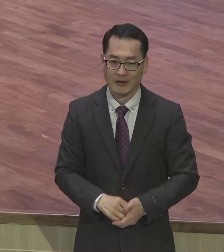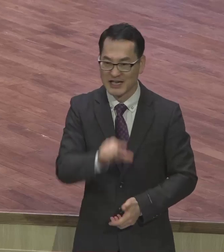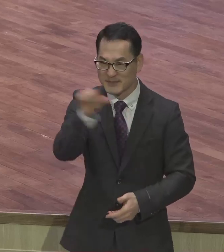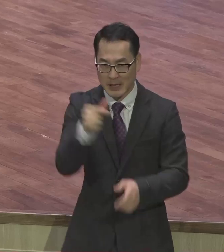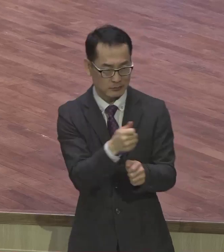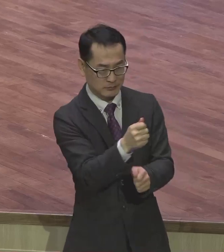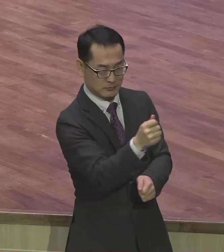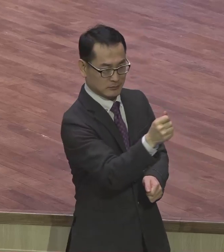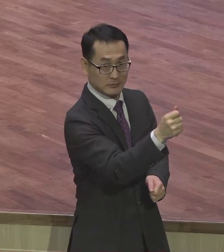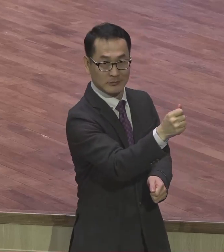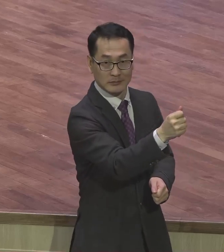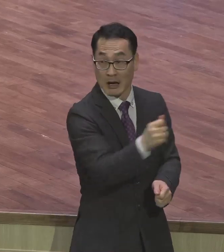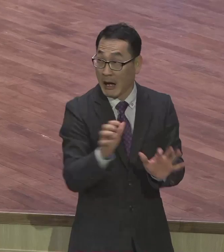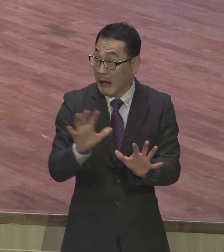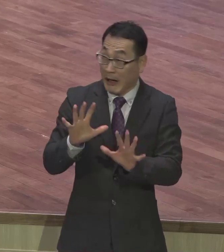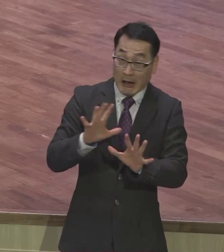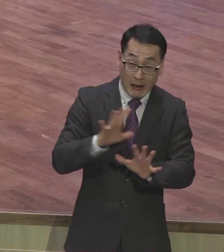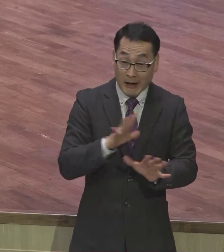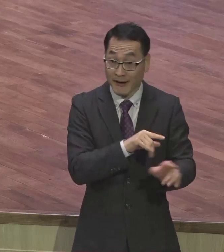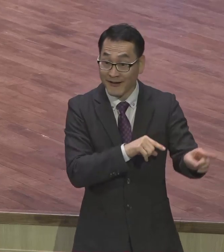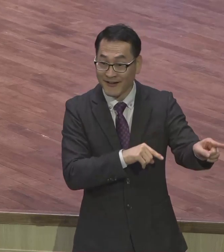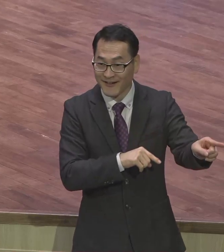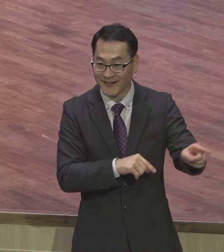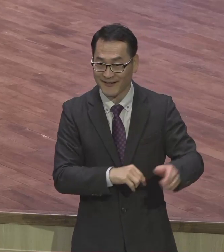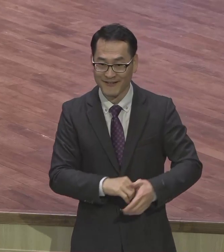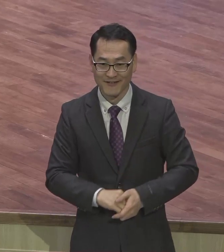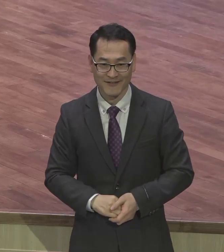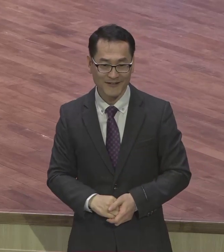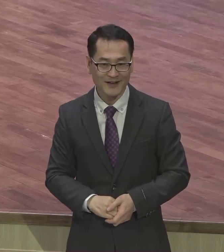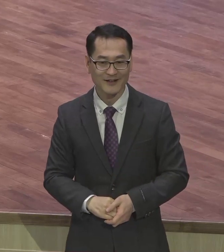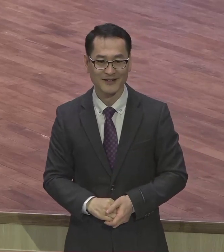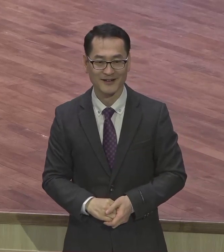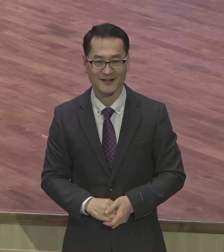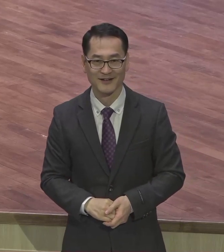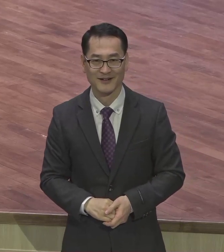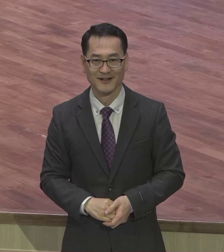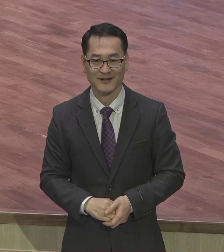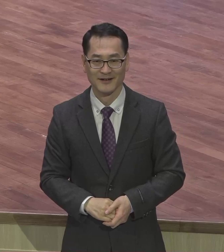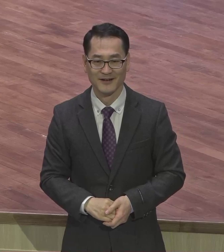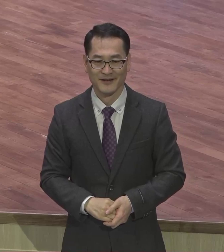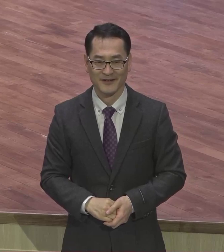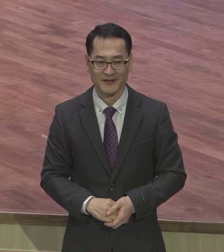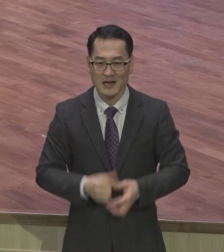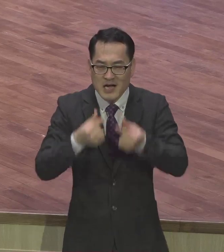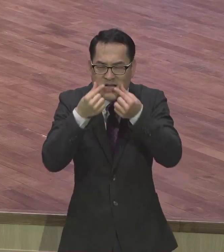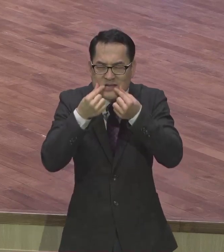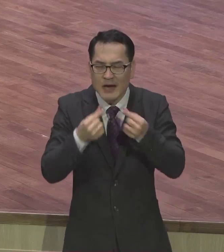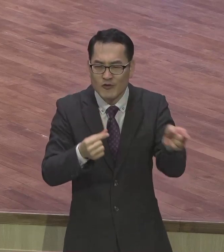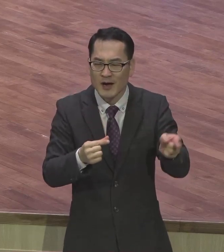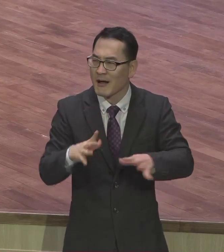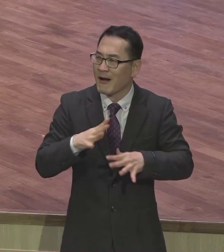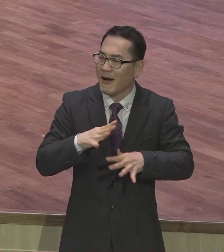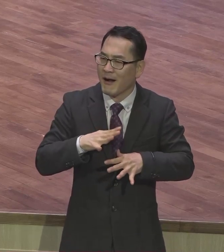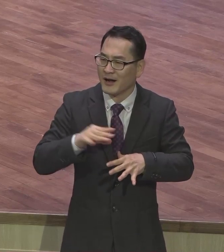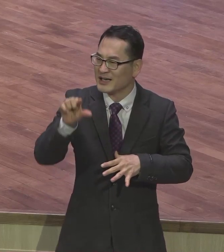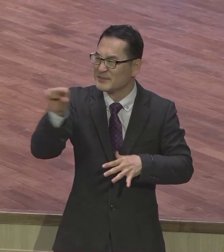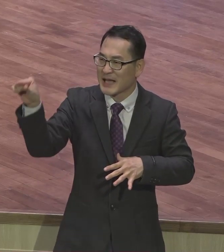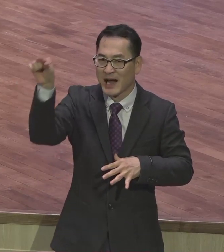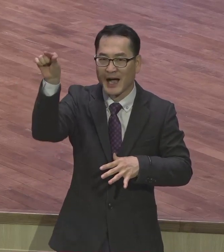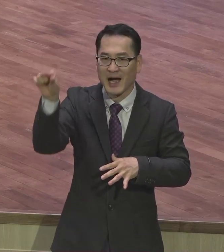아름다니 아무것도 사용해요 어린애가 어려움이 상관없ord 그 드라클라는 영화가 무슨 드라클가 온는데 십자가만 딱 갖다 대면서